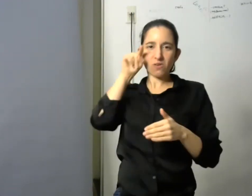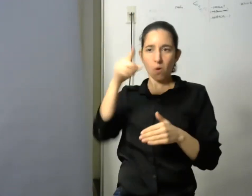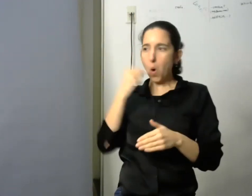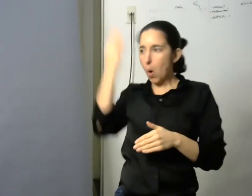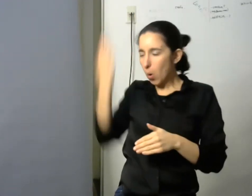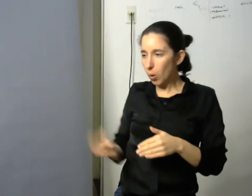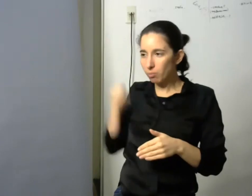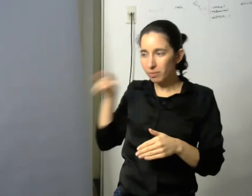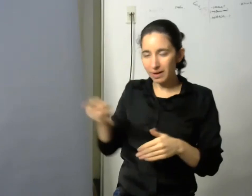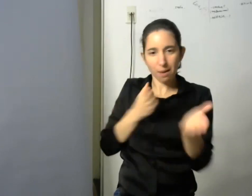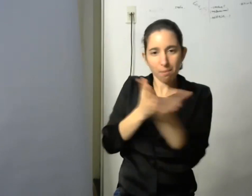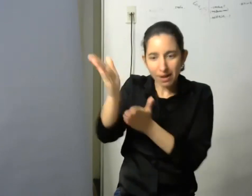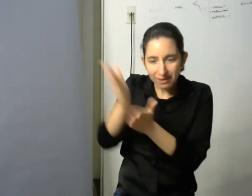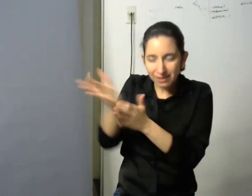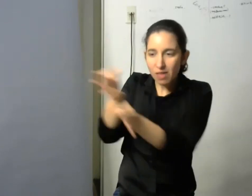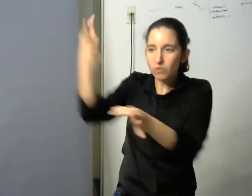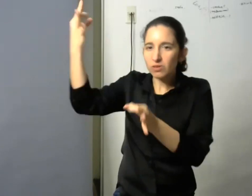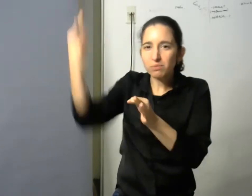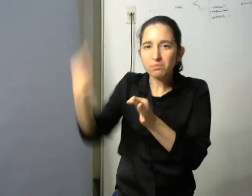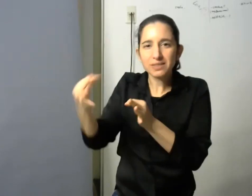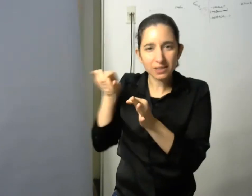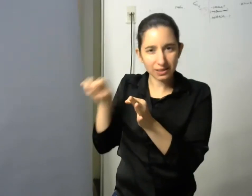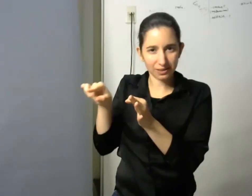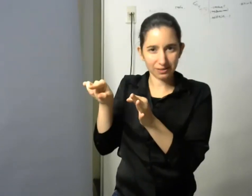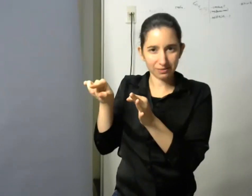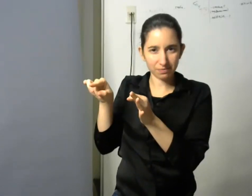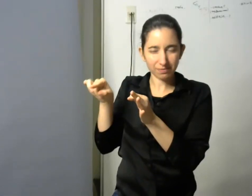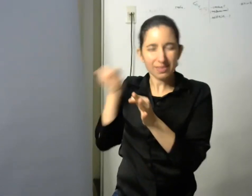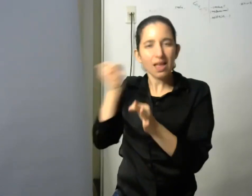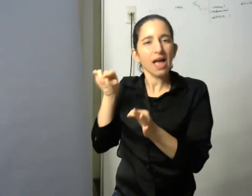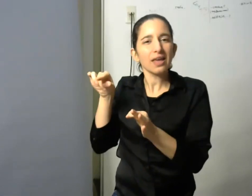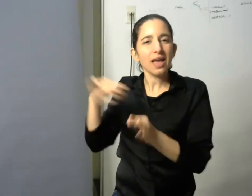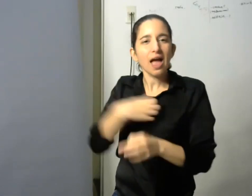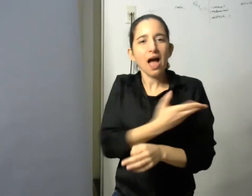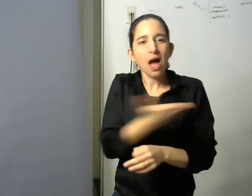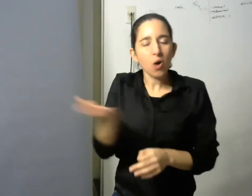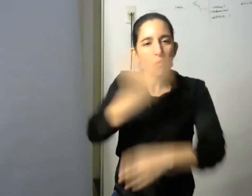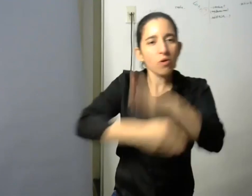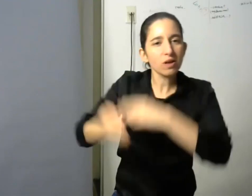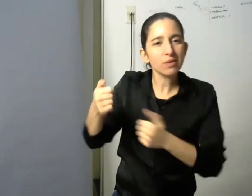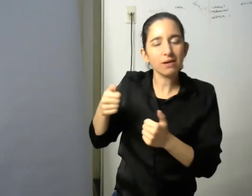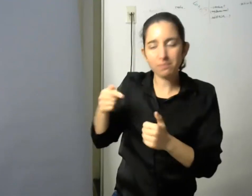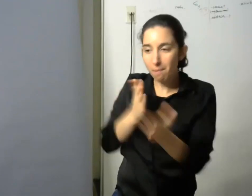¿saben cuántos alumnos con discapacidad cursaron por mi materia?